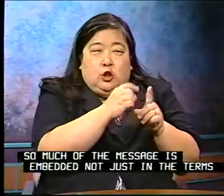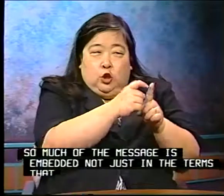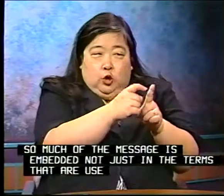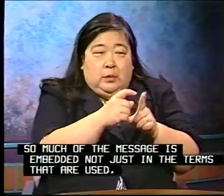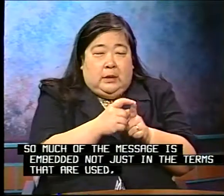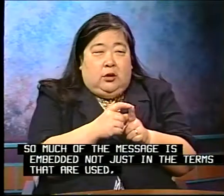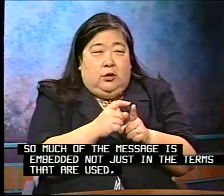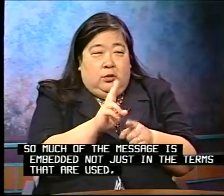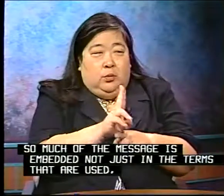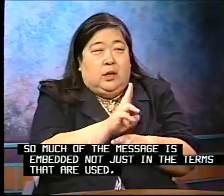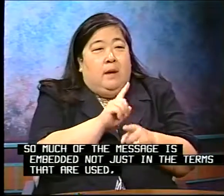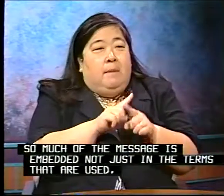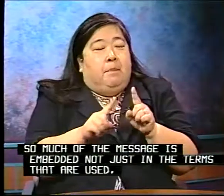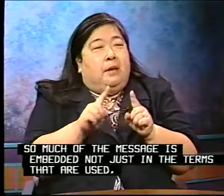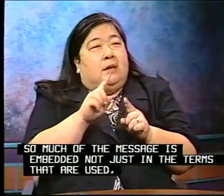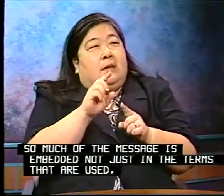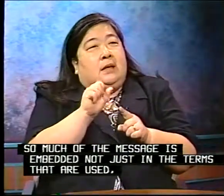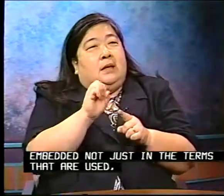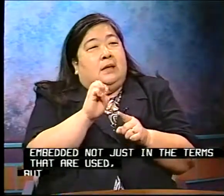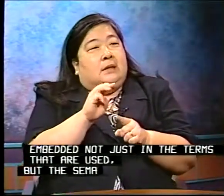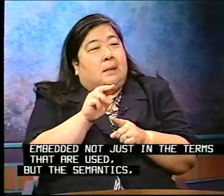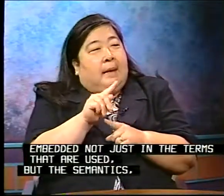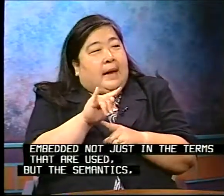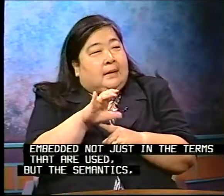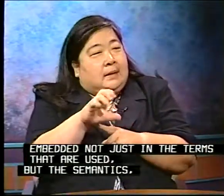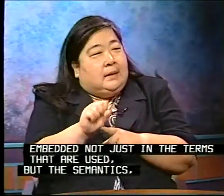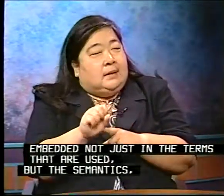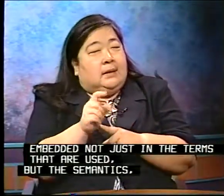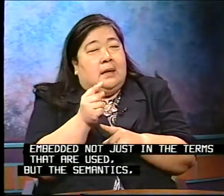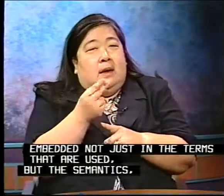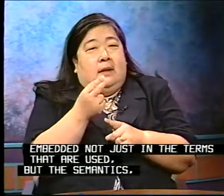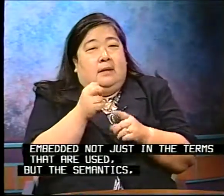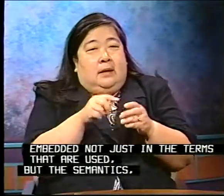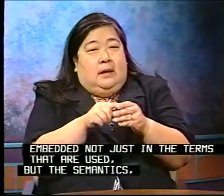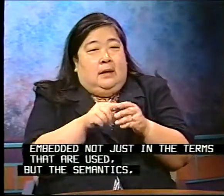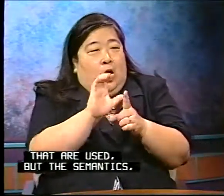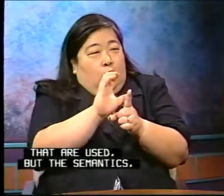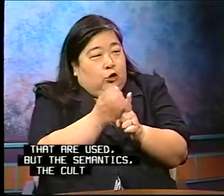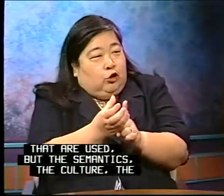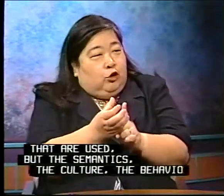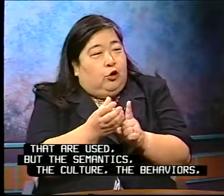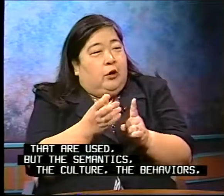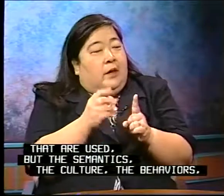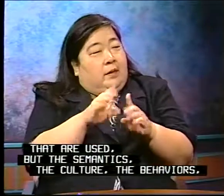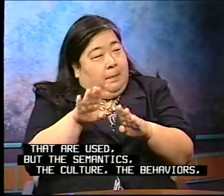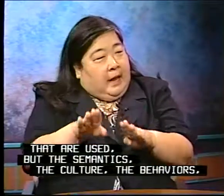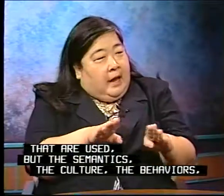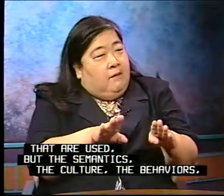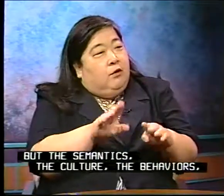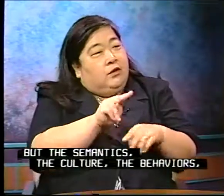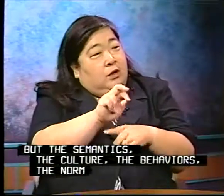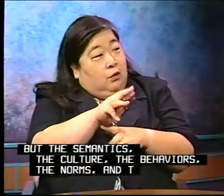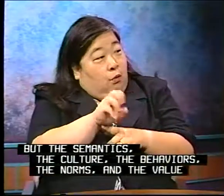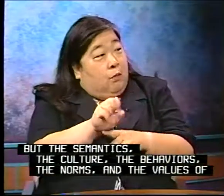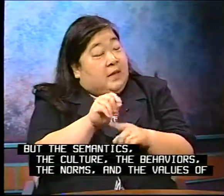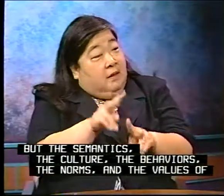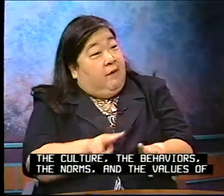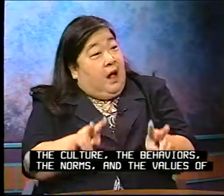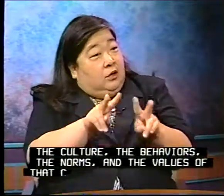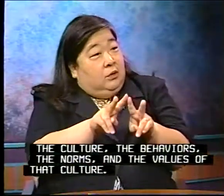terms that are used, but the semantics, the culture, the behaviors, the norms, and the values